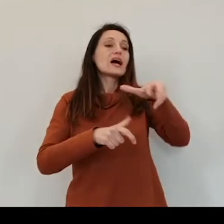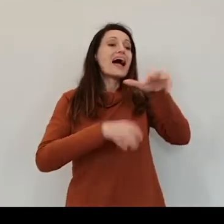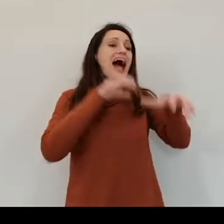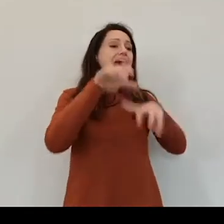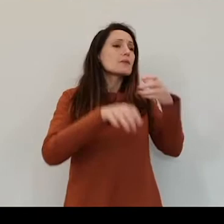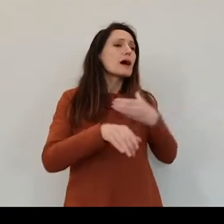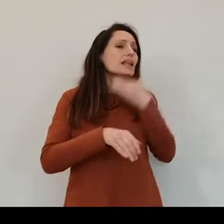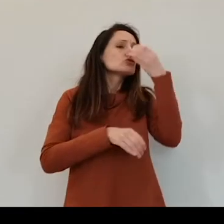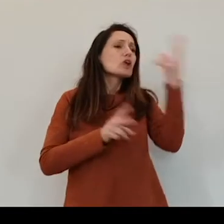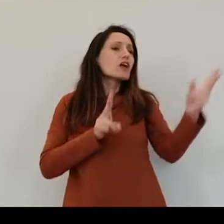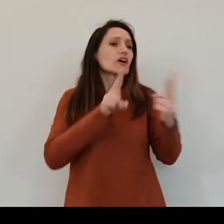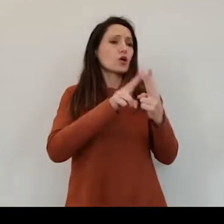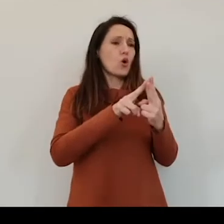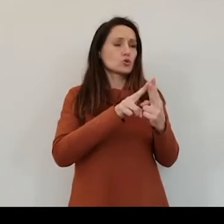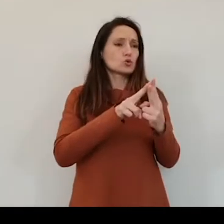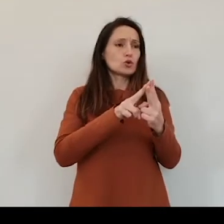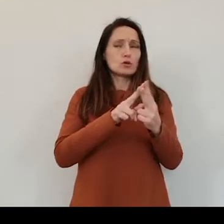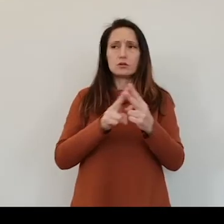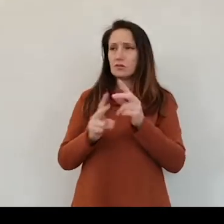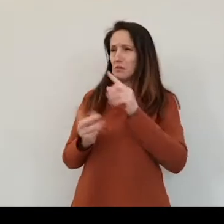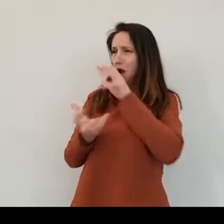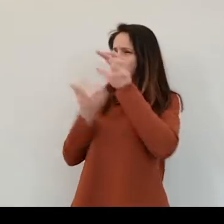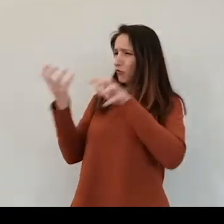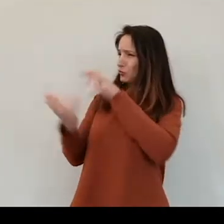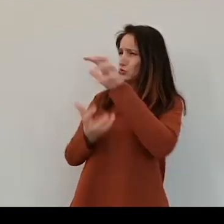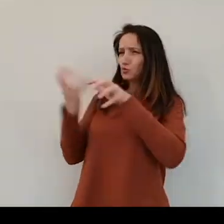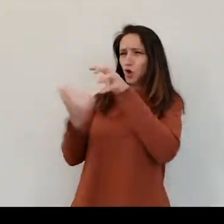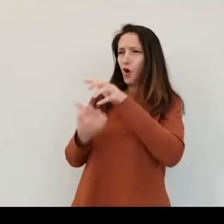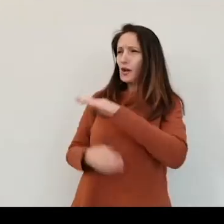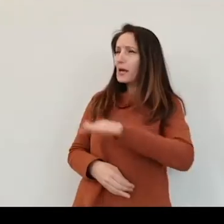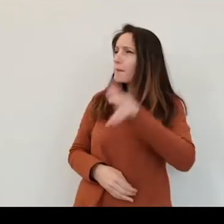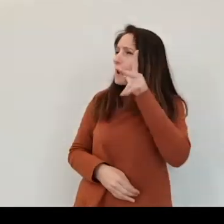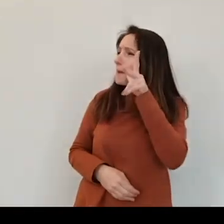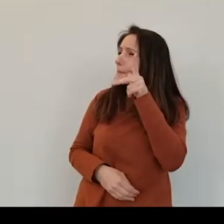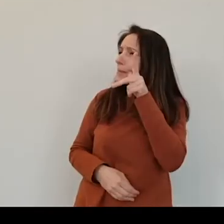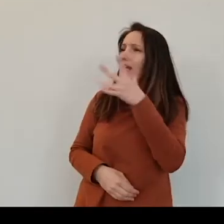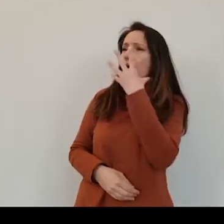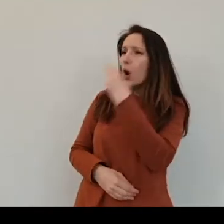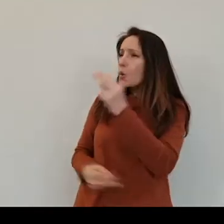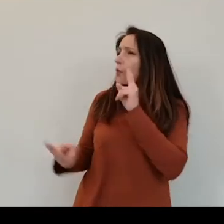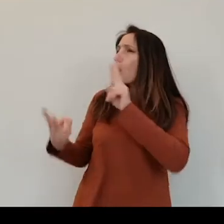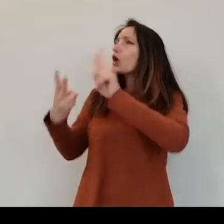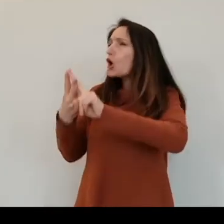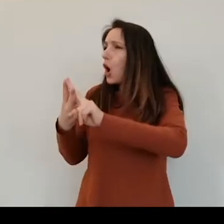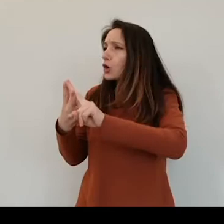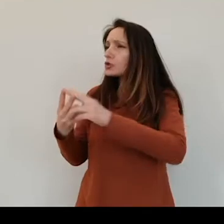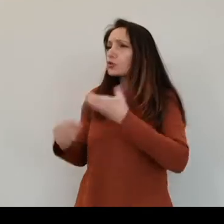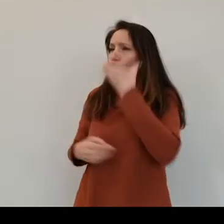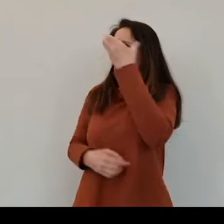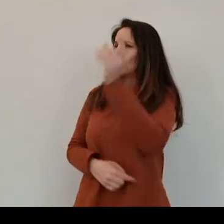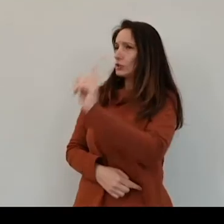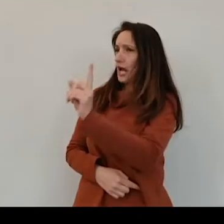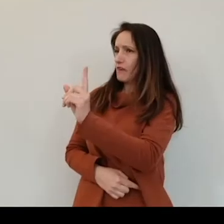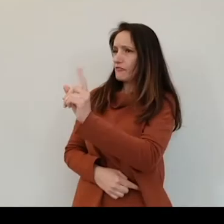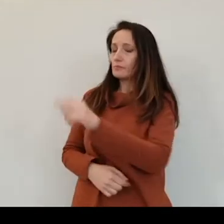Incontrò un lupo, non una giraffa! E il lupo le domandò, quanto fa sei per otto?